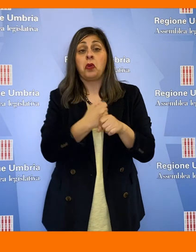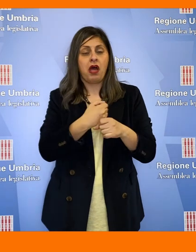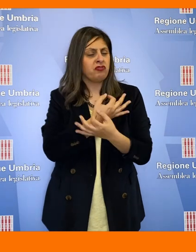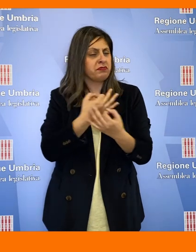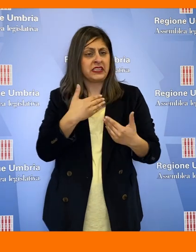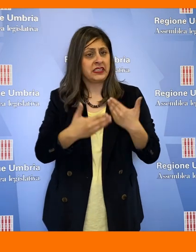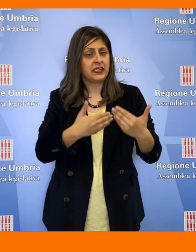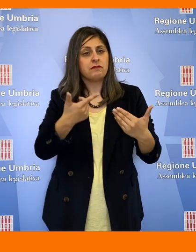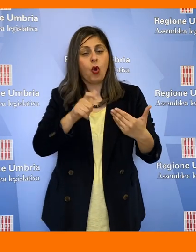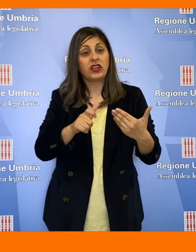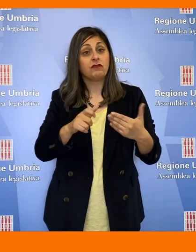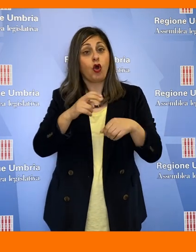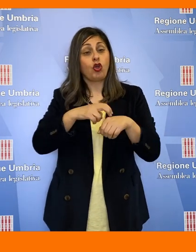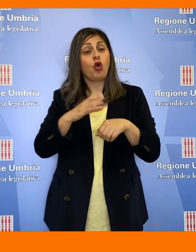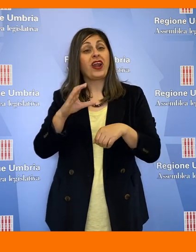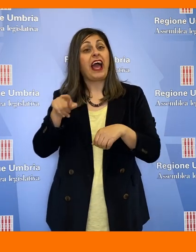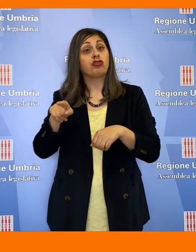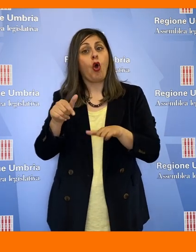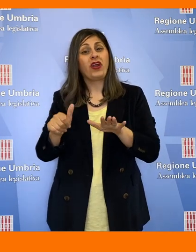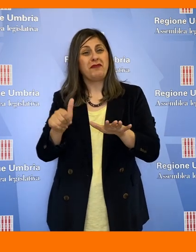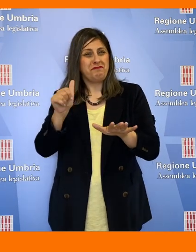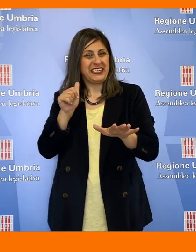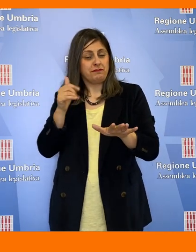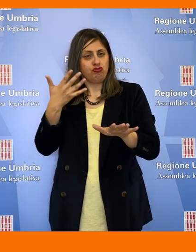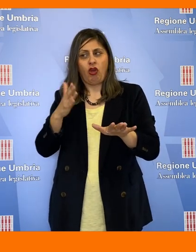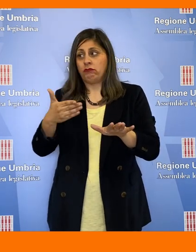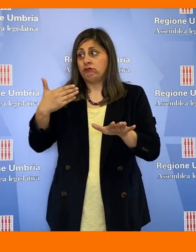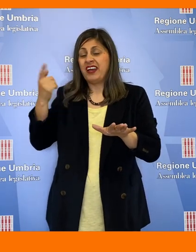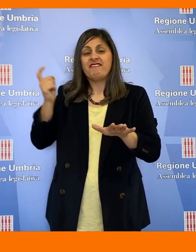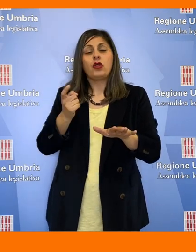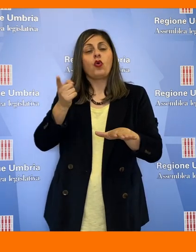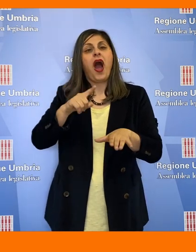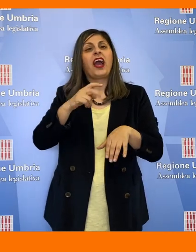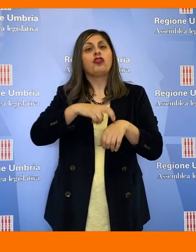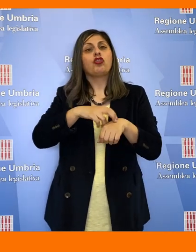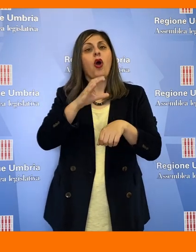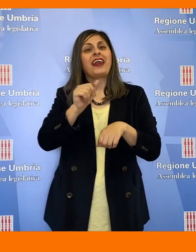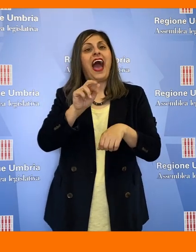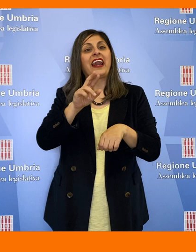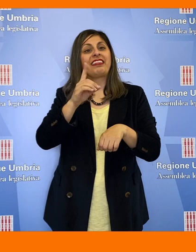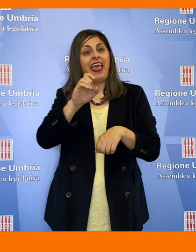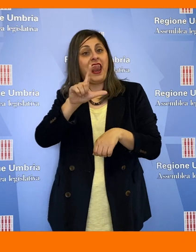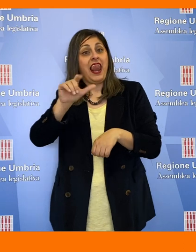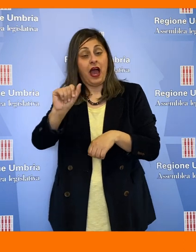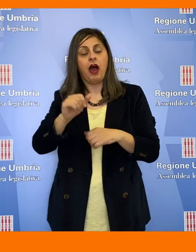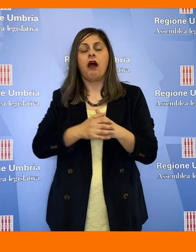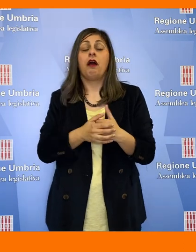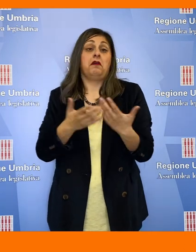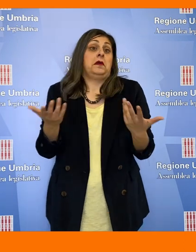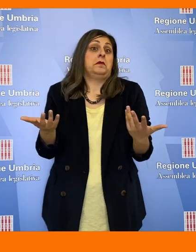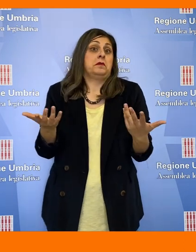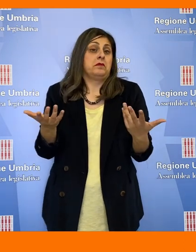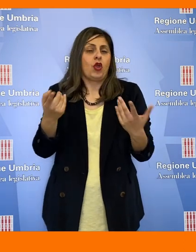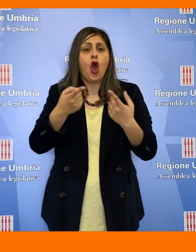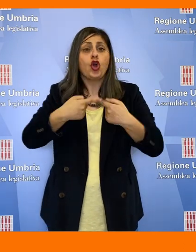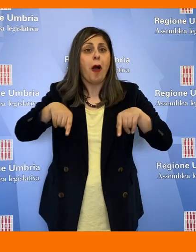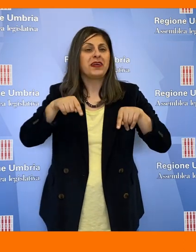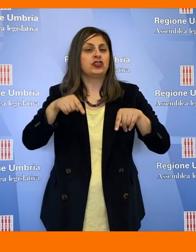lavorando molto bene perché prima del Dottor Cantone che è venuto oggi è venuto anche il Dottor Cardella, quindi una